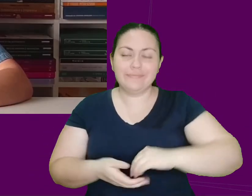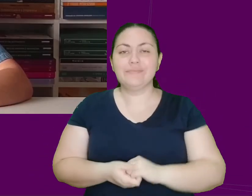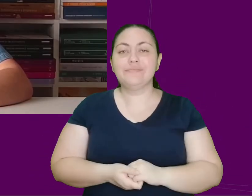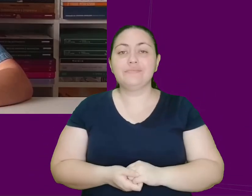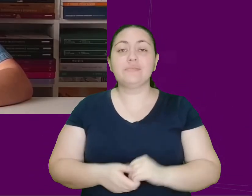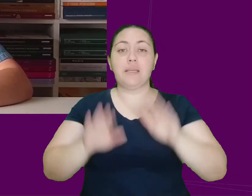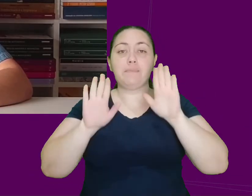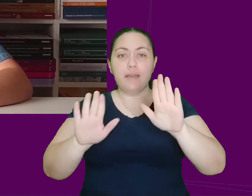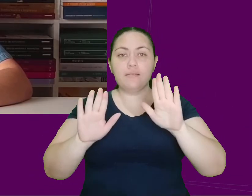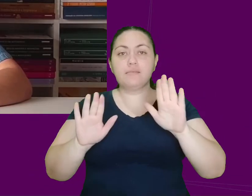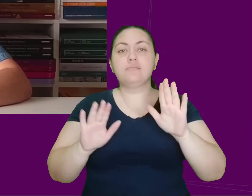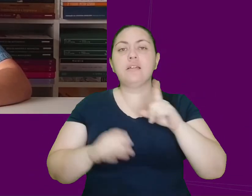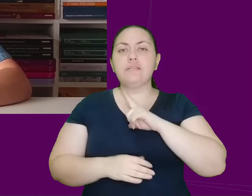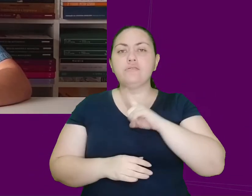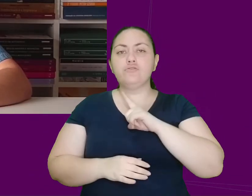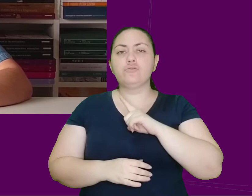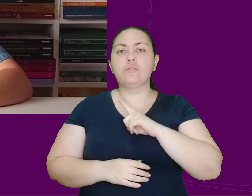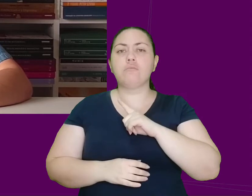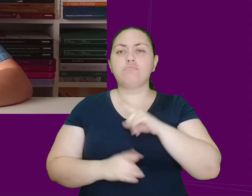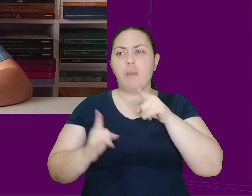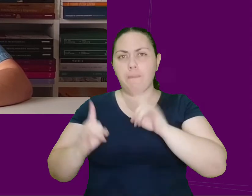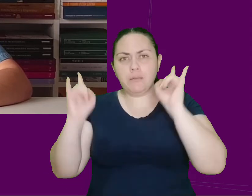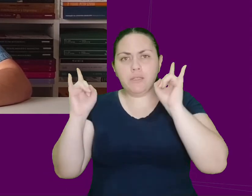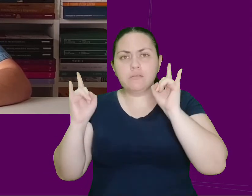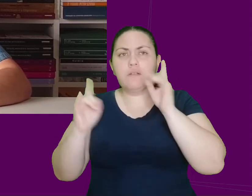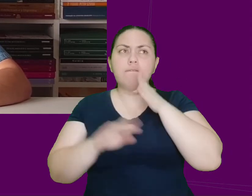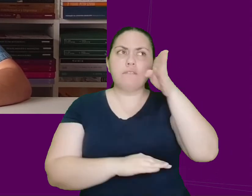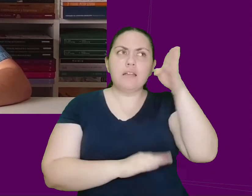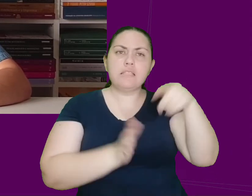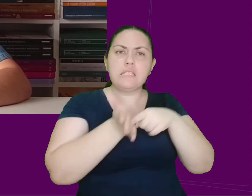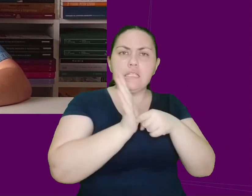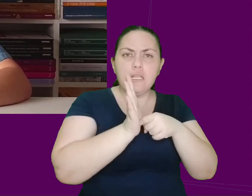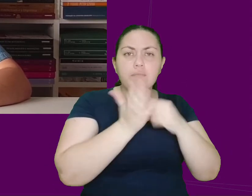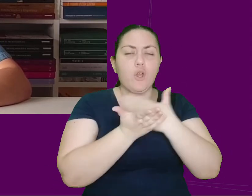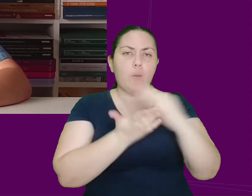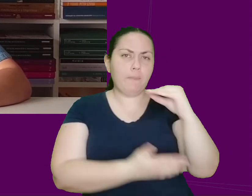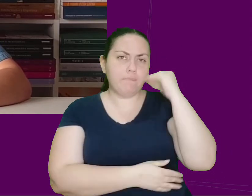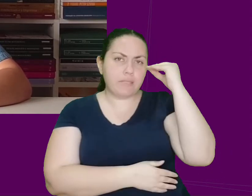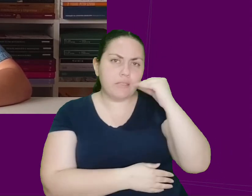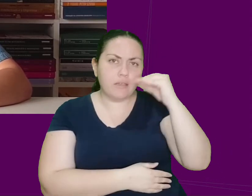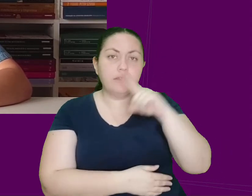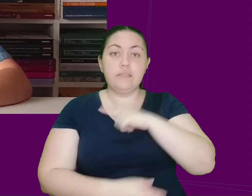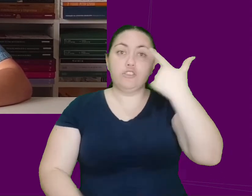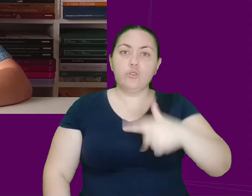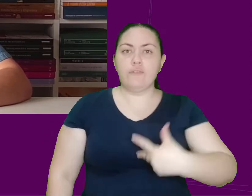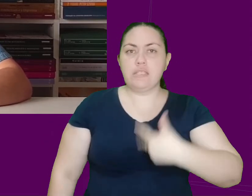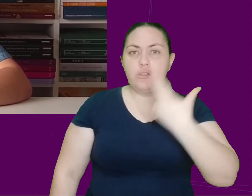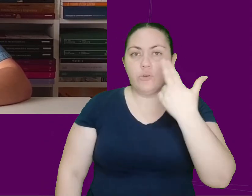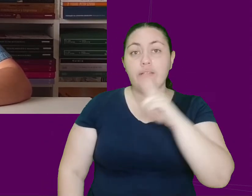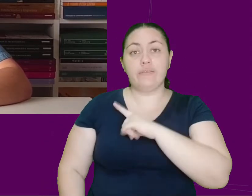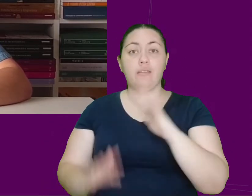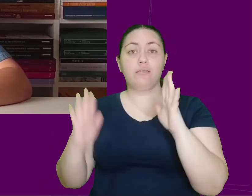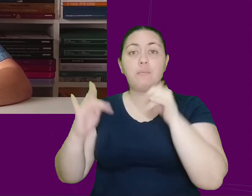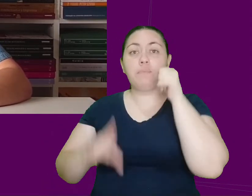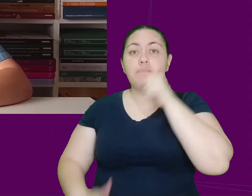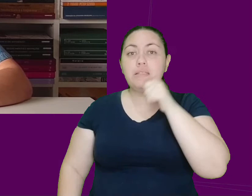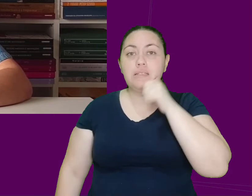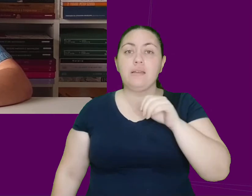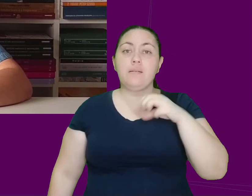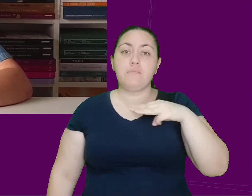apartamento, Marcelo pôde ir ao cinema, começou a fazer análise, passou por outra cirurgia, namorou uma menina chamada Marcinha e